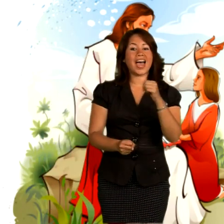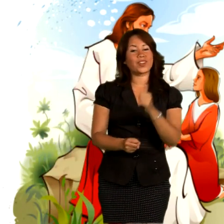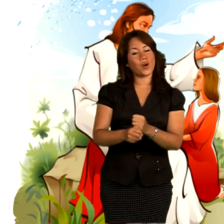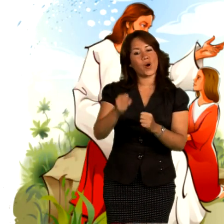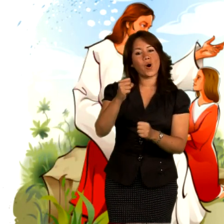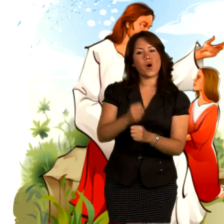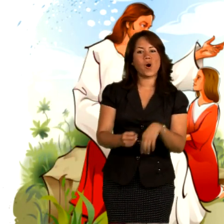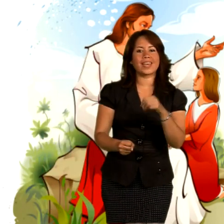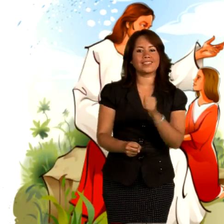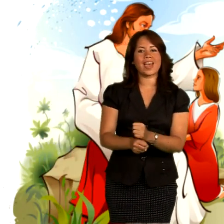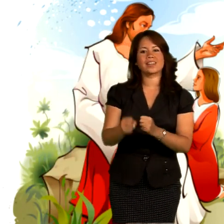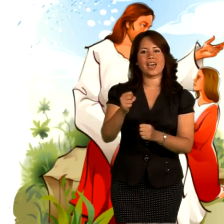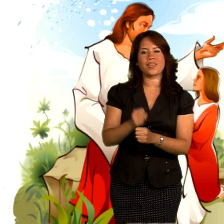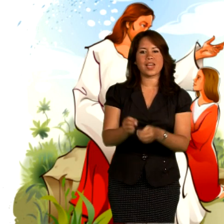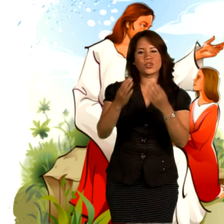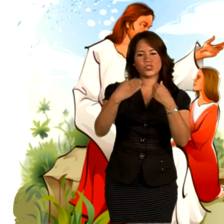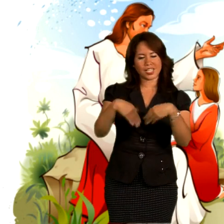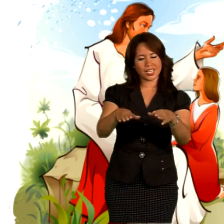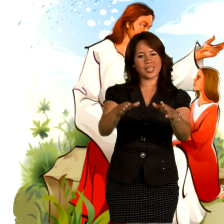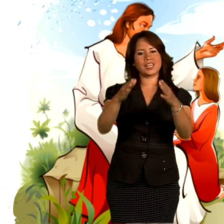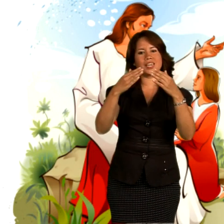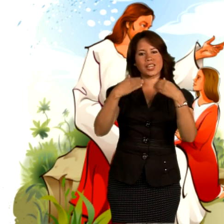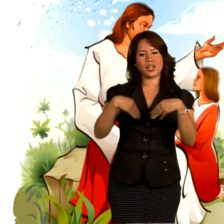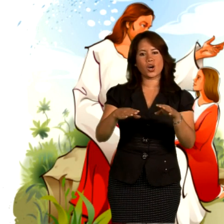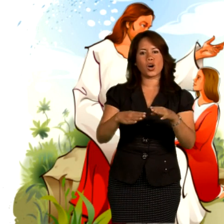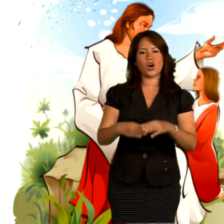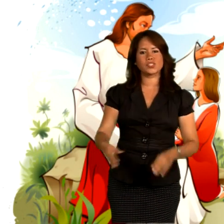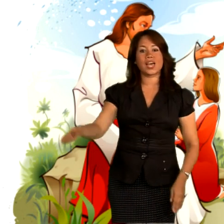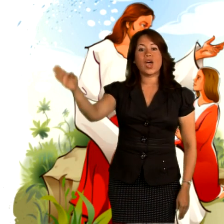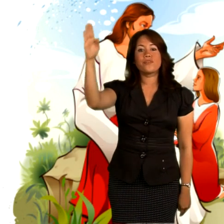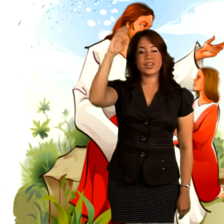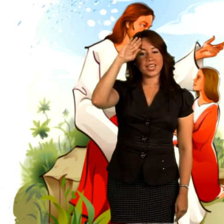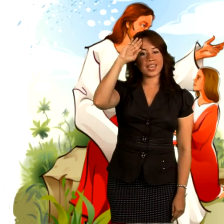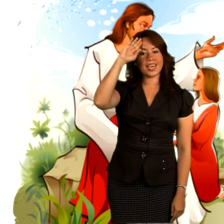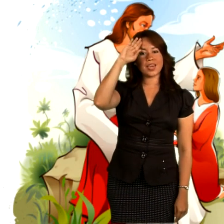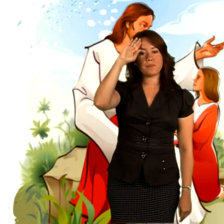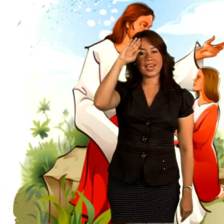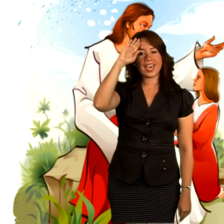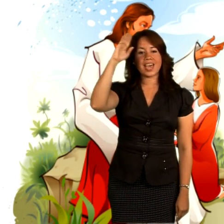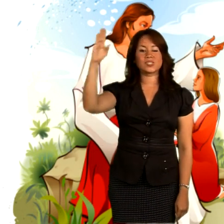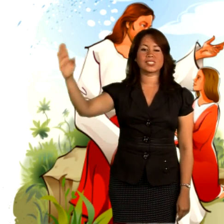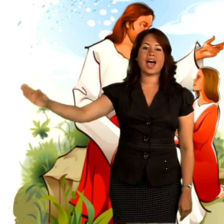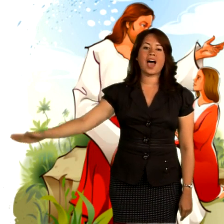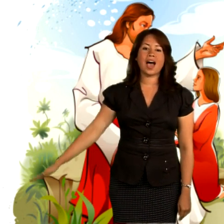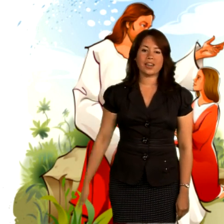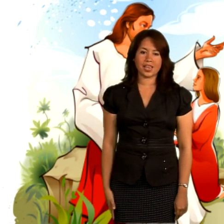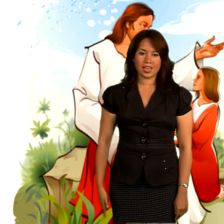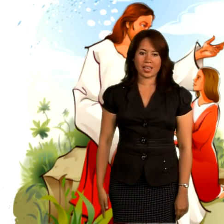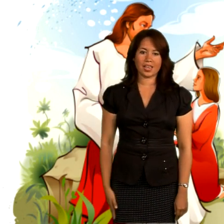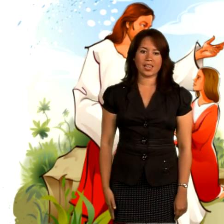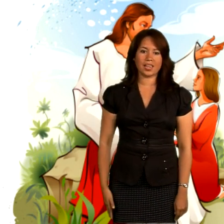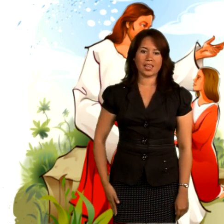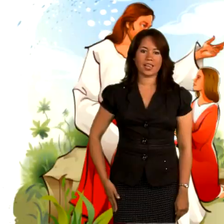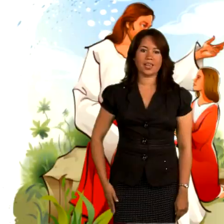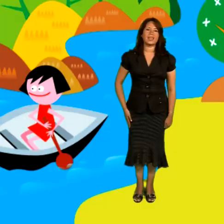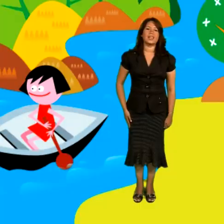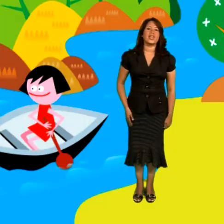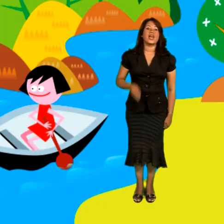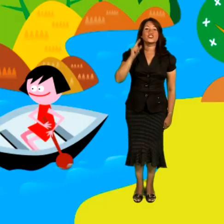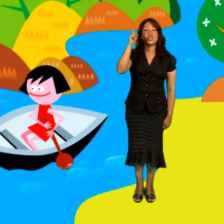la roca eterna de los siglos Firme estaré Dios